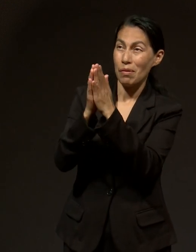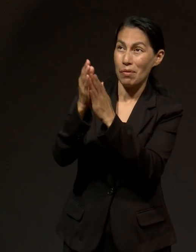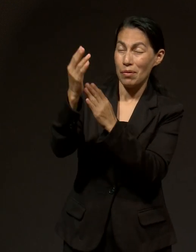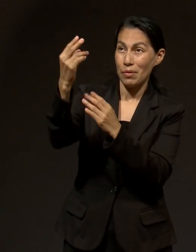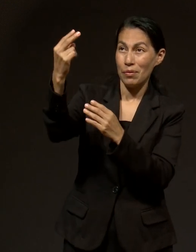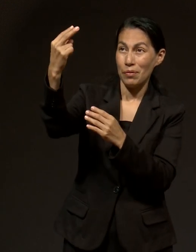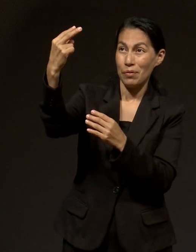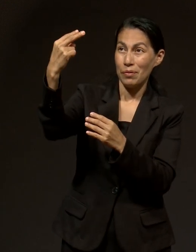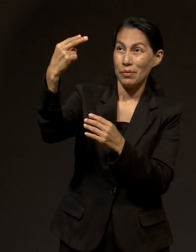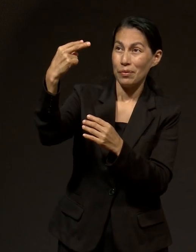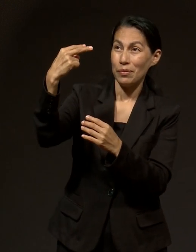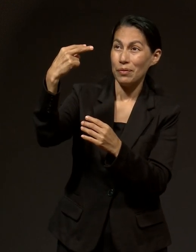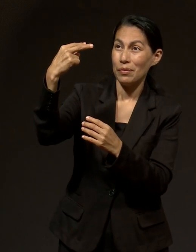mi oración,